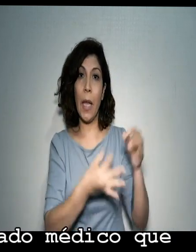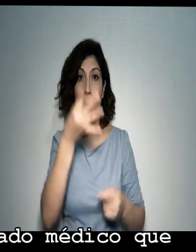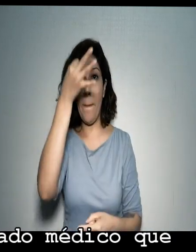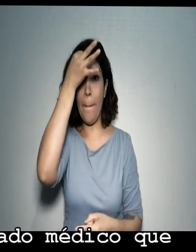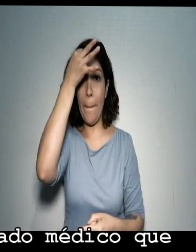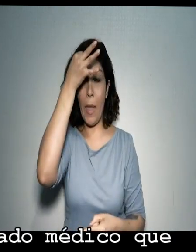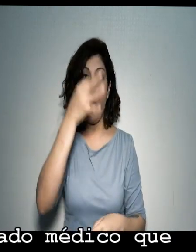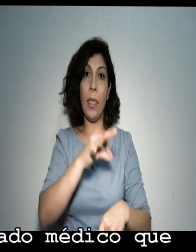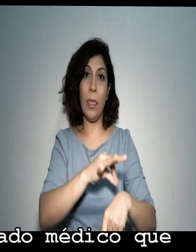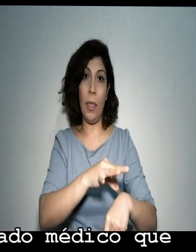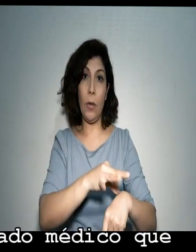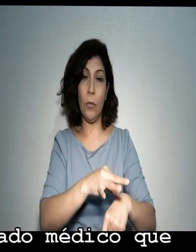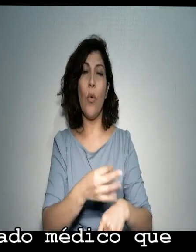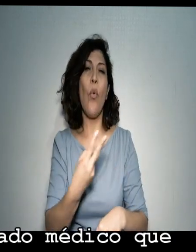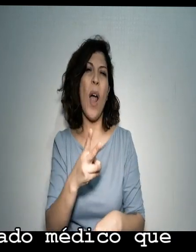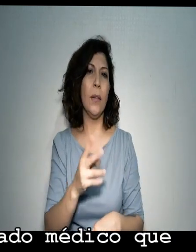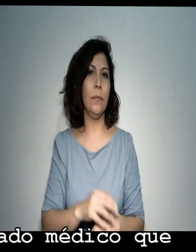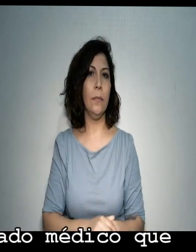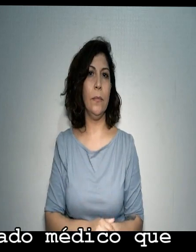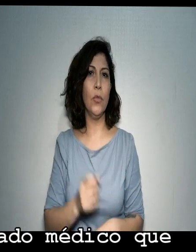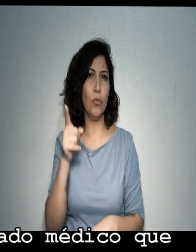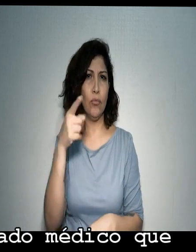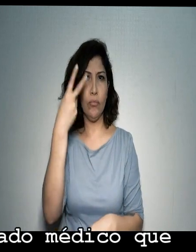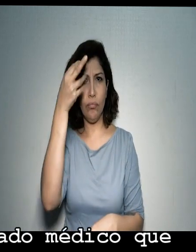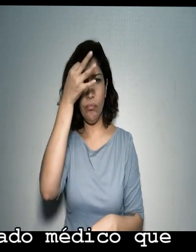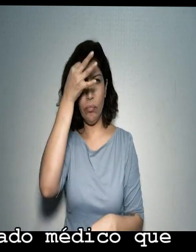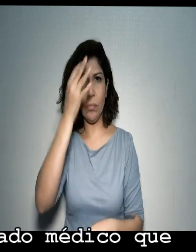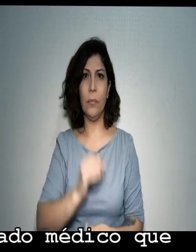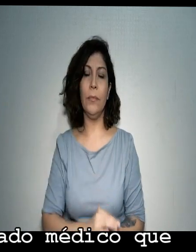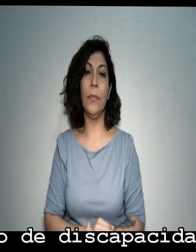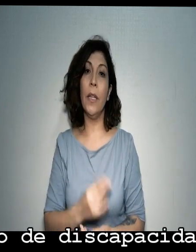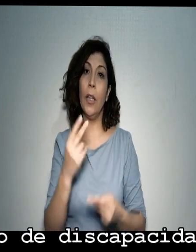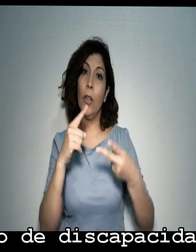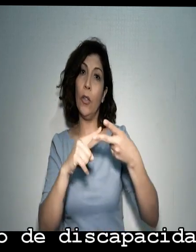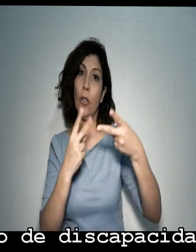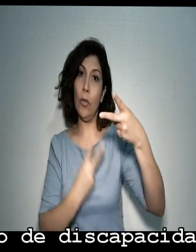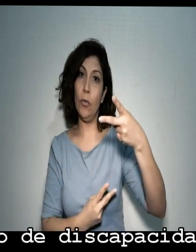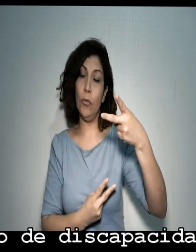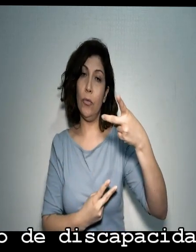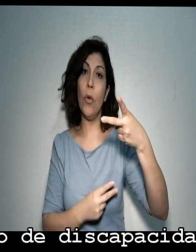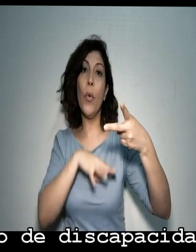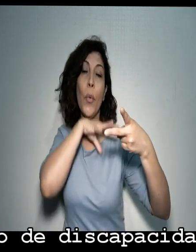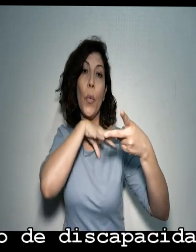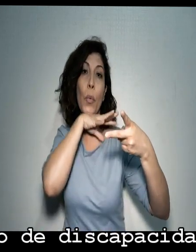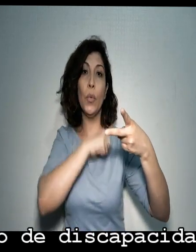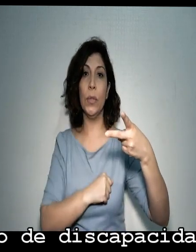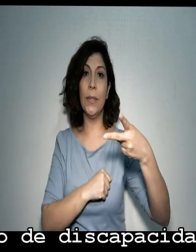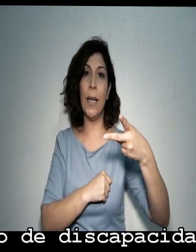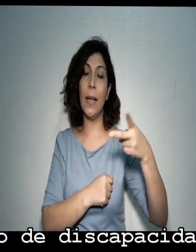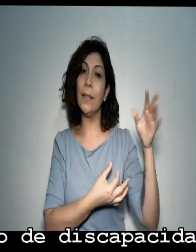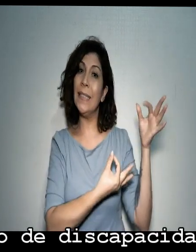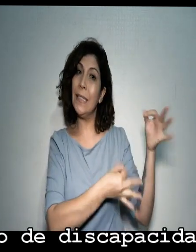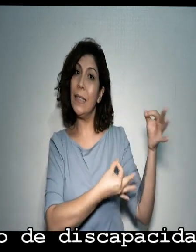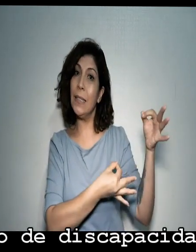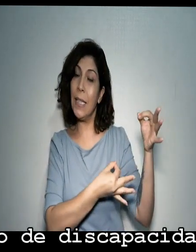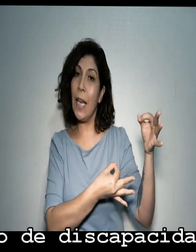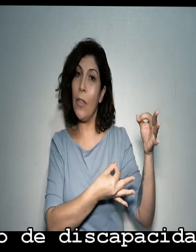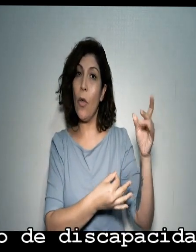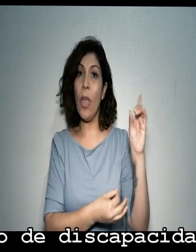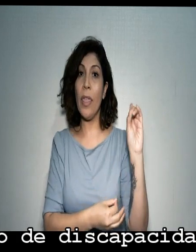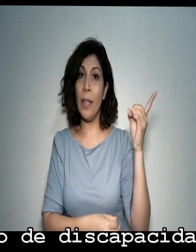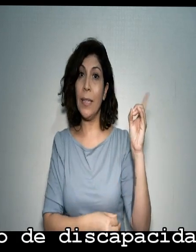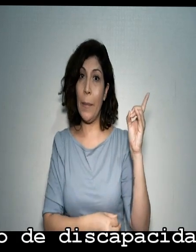médico que indica el diagnóstico. 2. Utilizar un certificado de